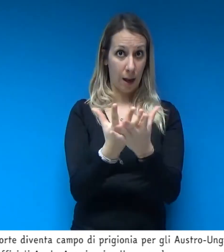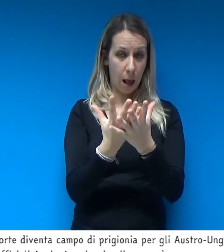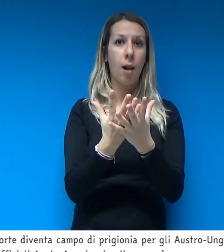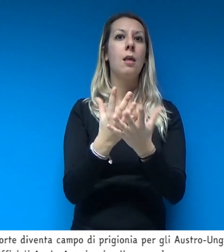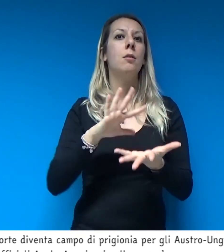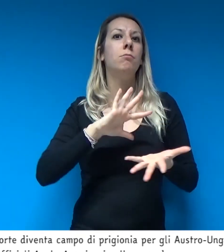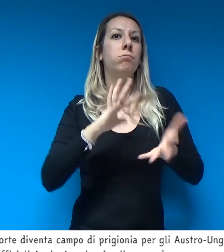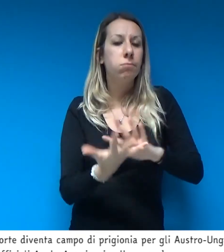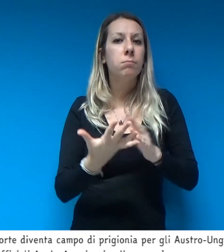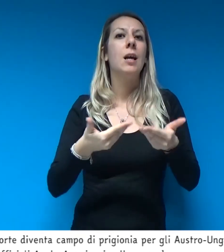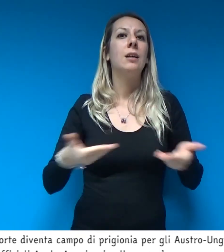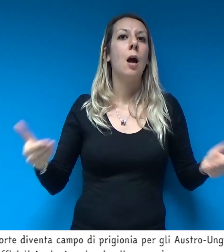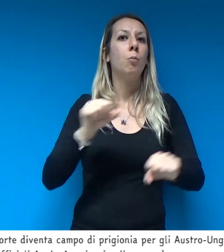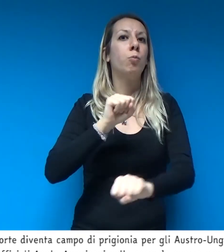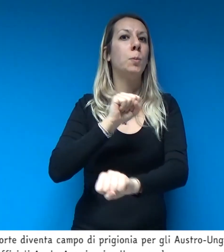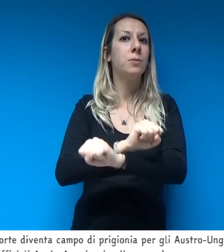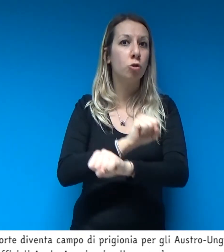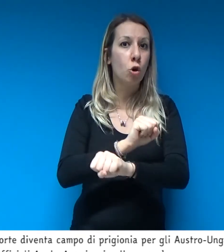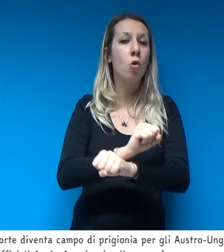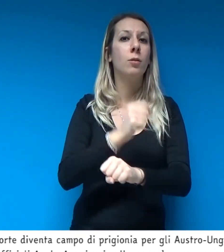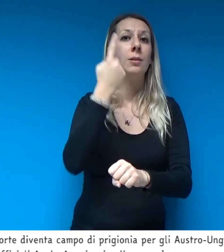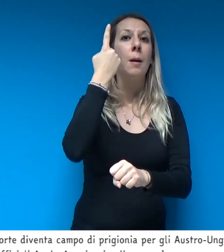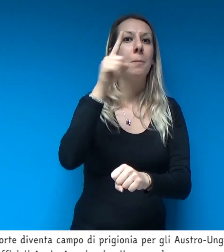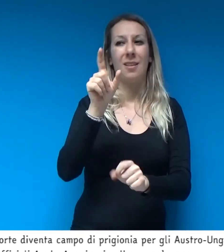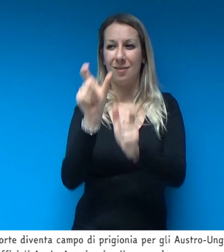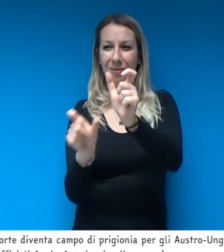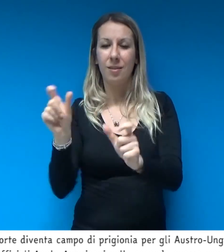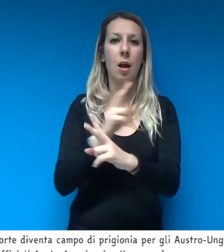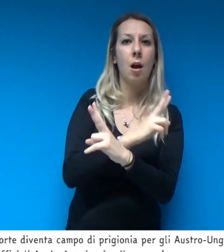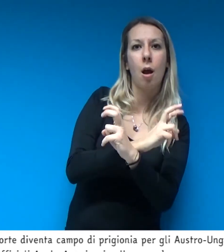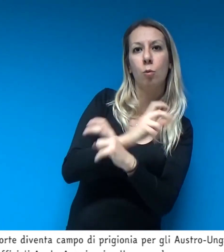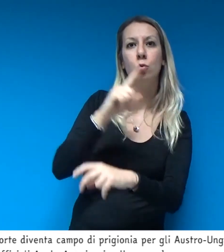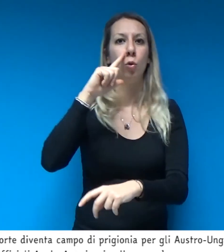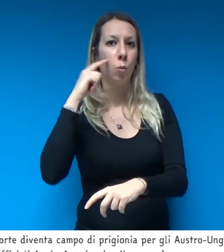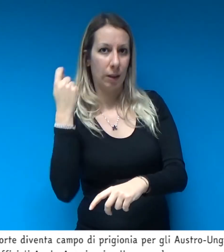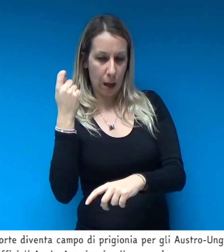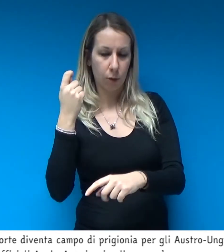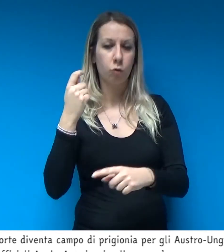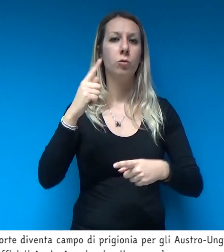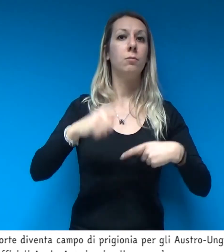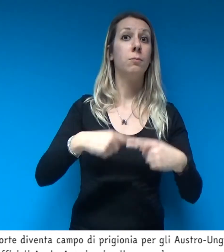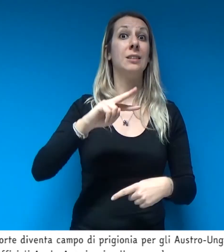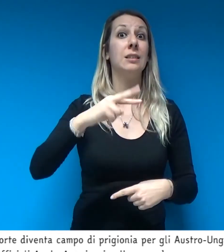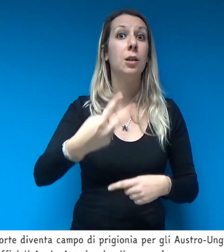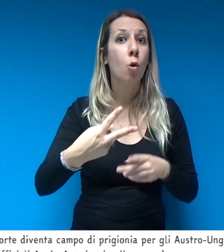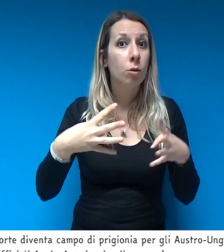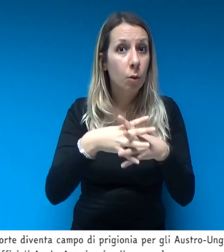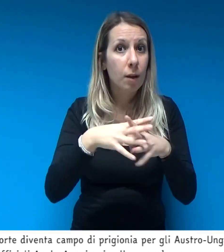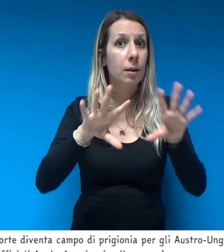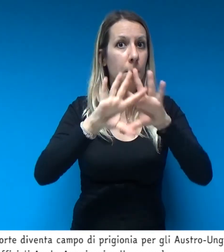Successivamente il forte diventa campo di prigionia per gli austro-ungarici durante la prima guerra mondiale